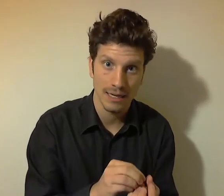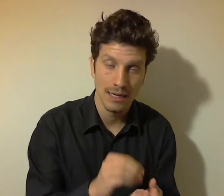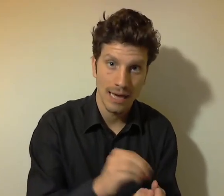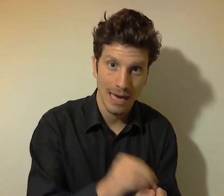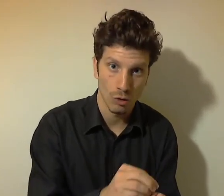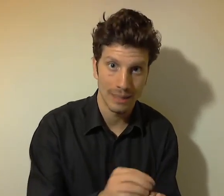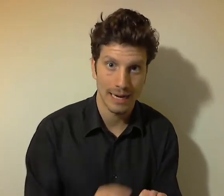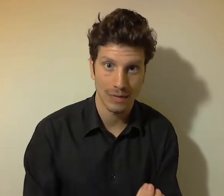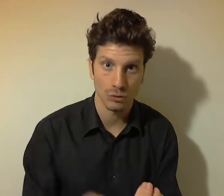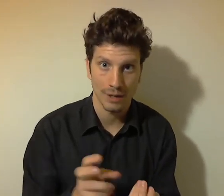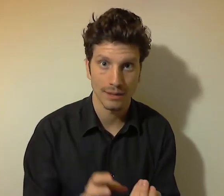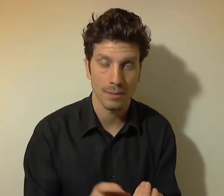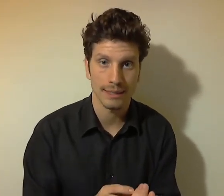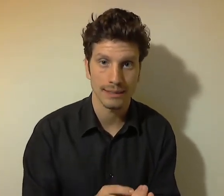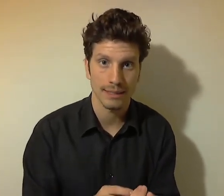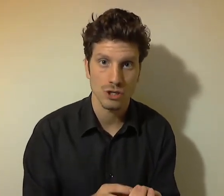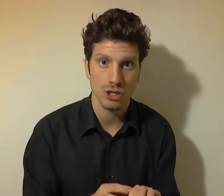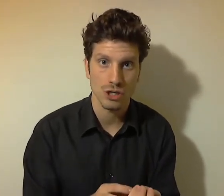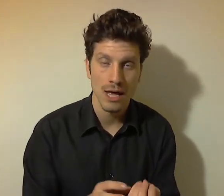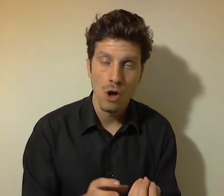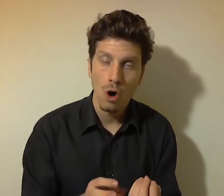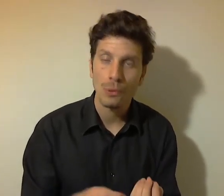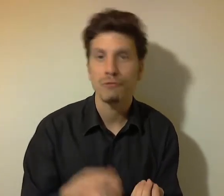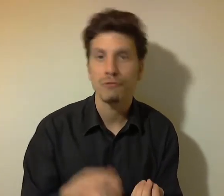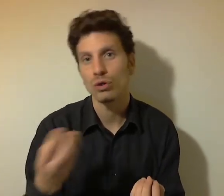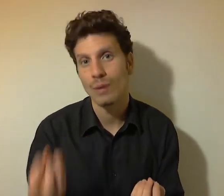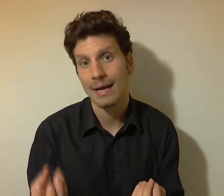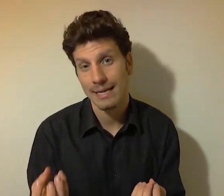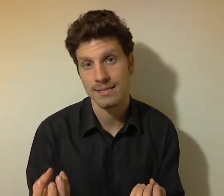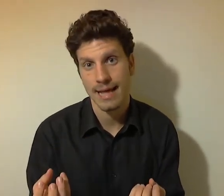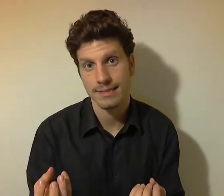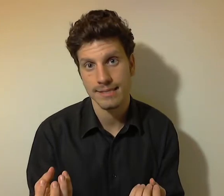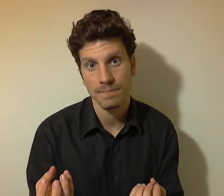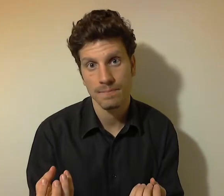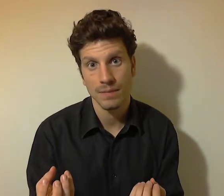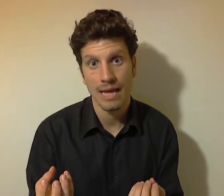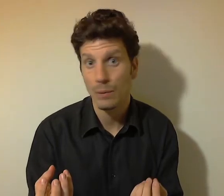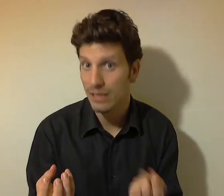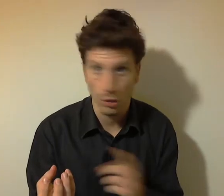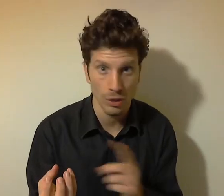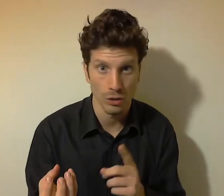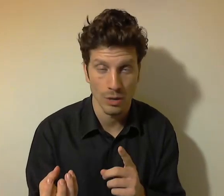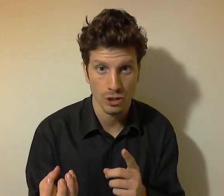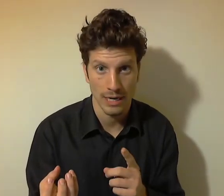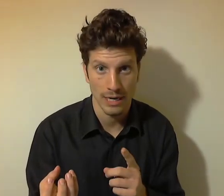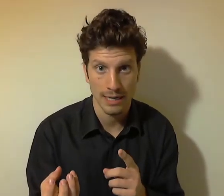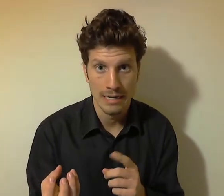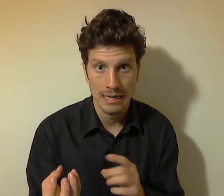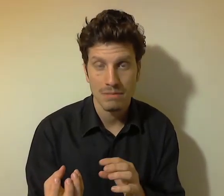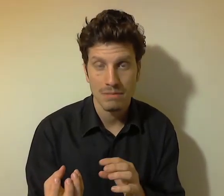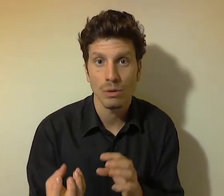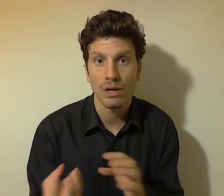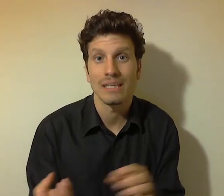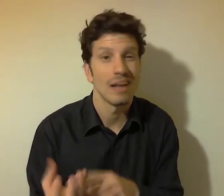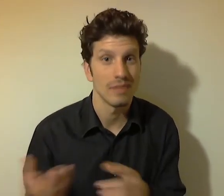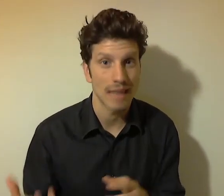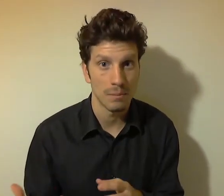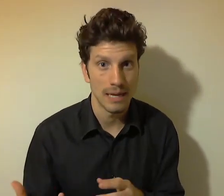a non mettere in atto una determinata strategia, oppure frutto di una resistenza e quindi non di una scelta, ma di qualcosa di inevitabile.